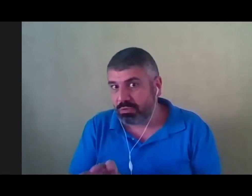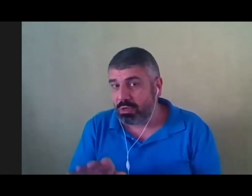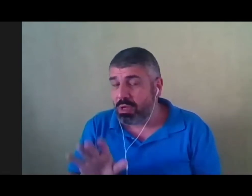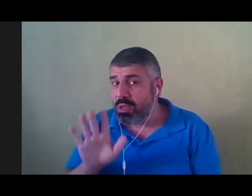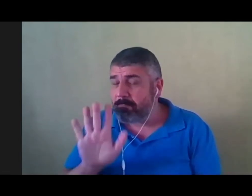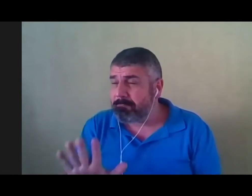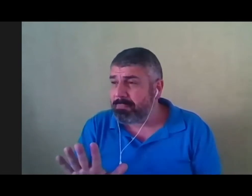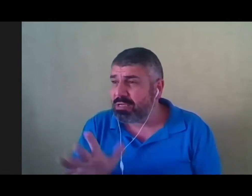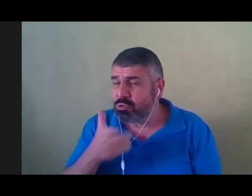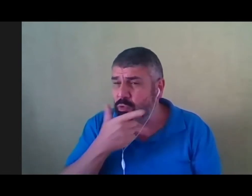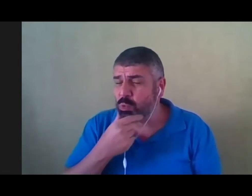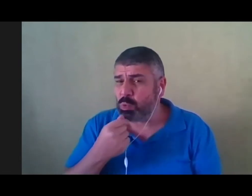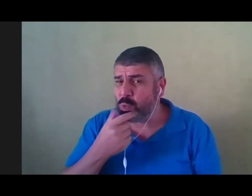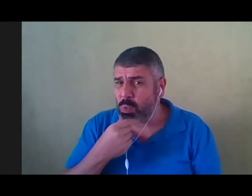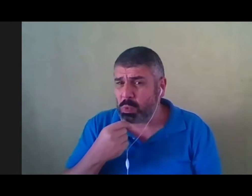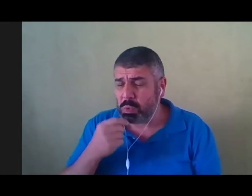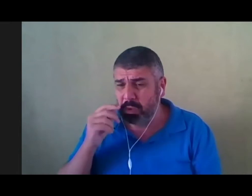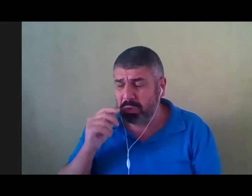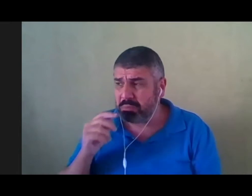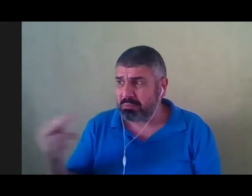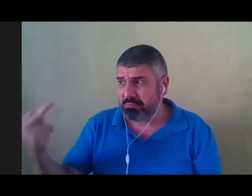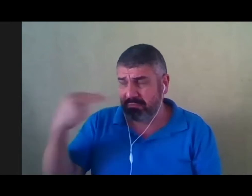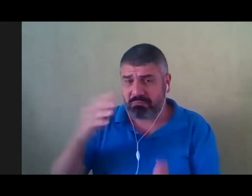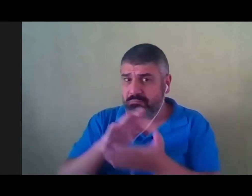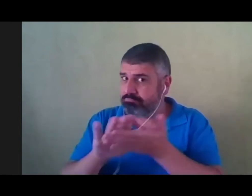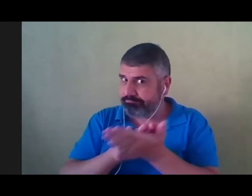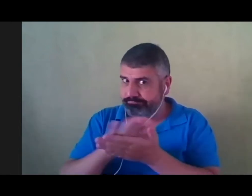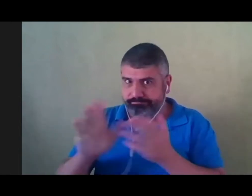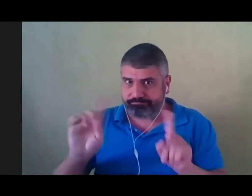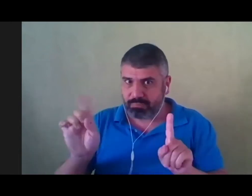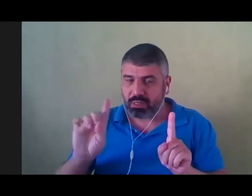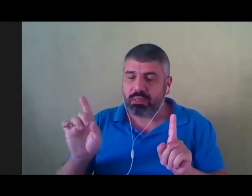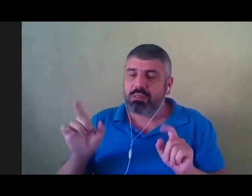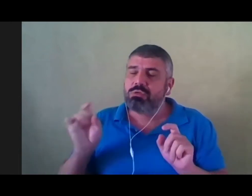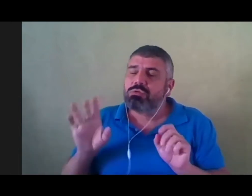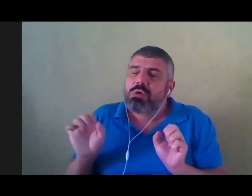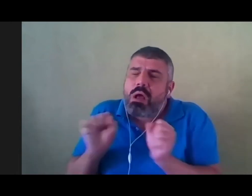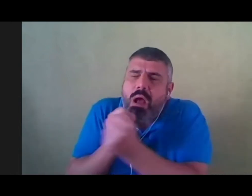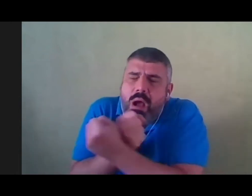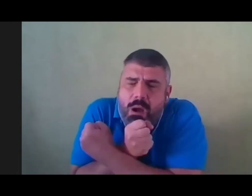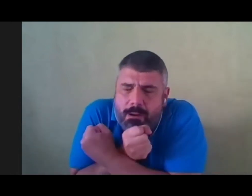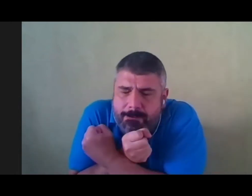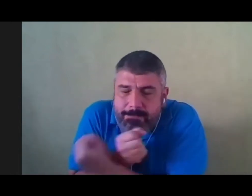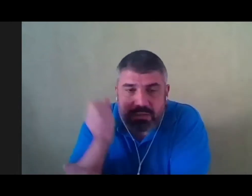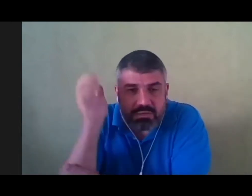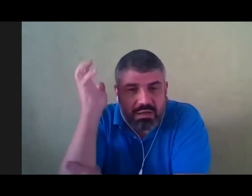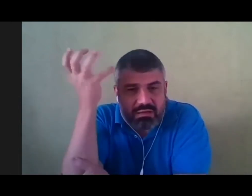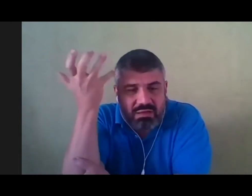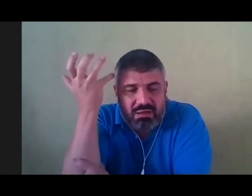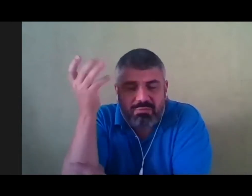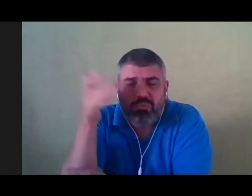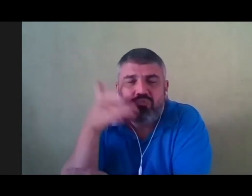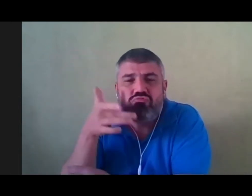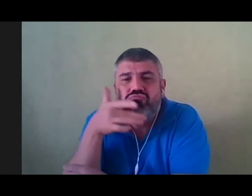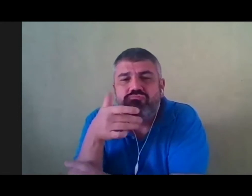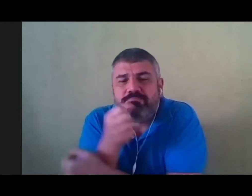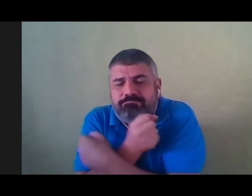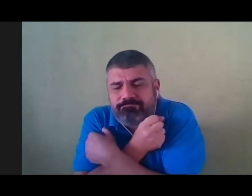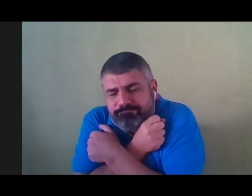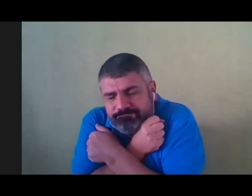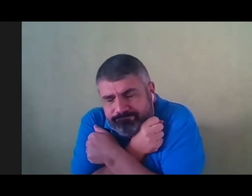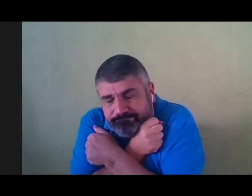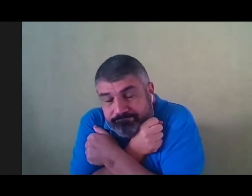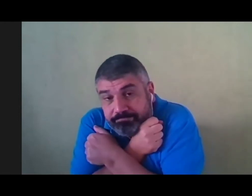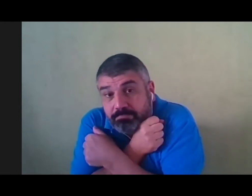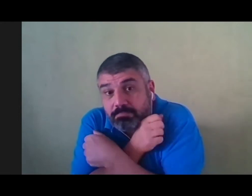-la. Ela ficou ali escondida, abraçada por aquela velha árvore. Que realmente a aconchegava. E de